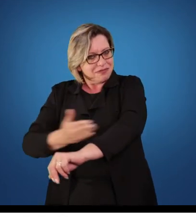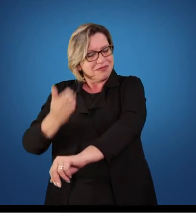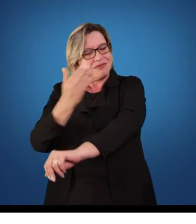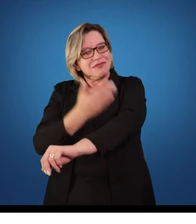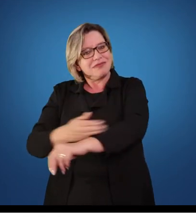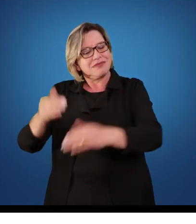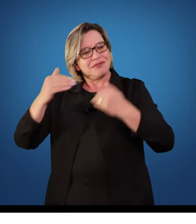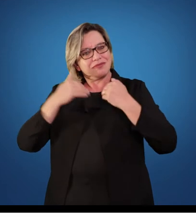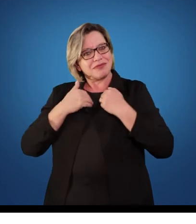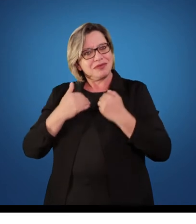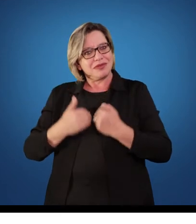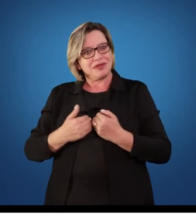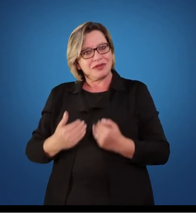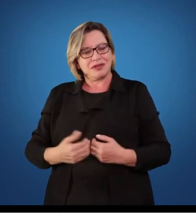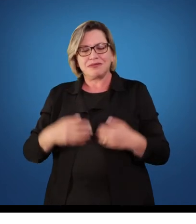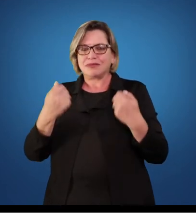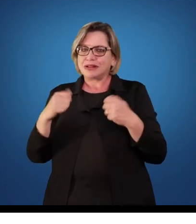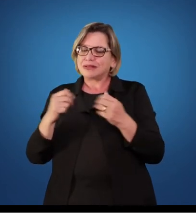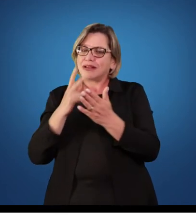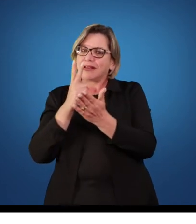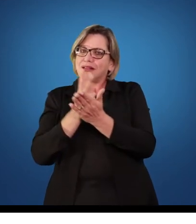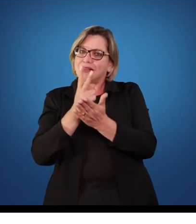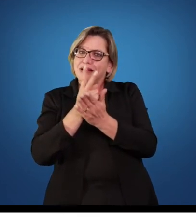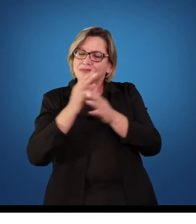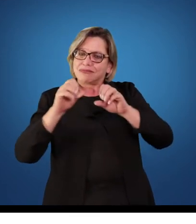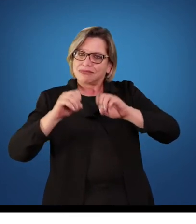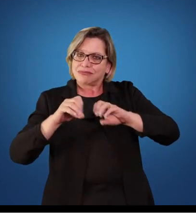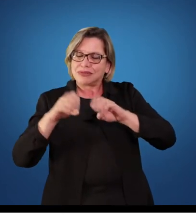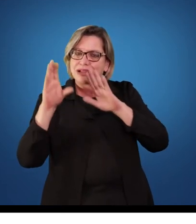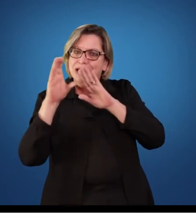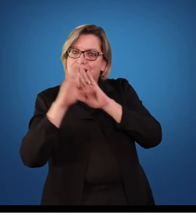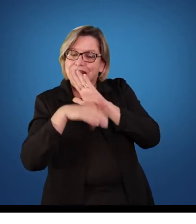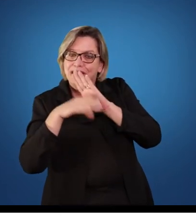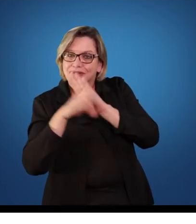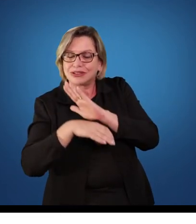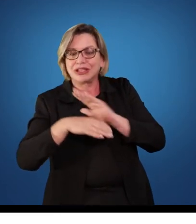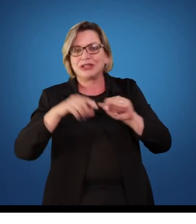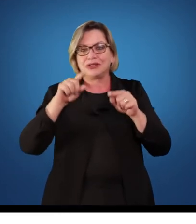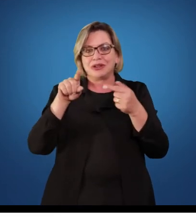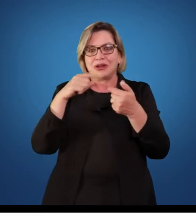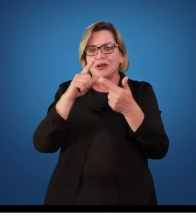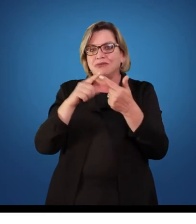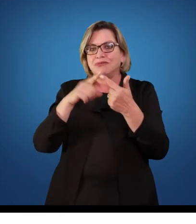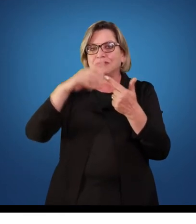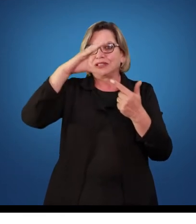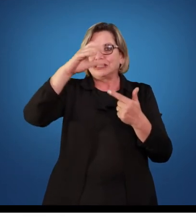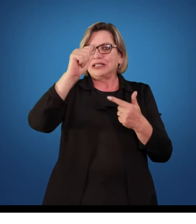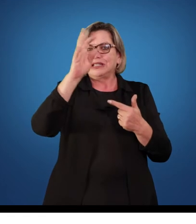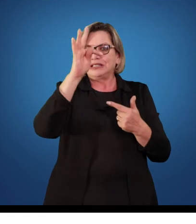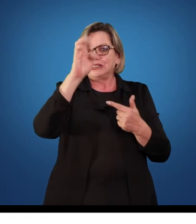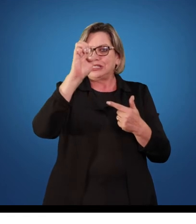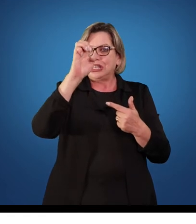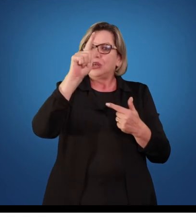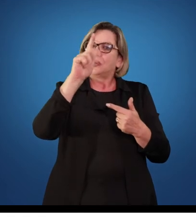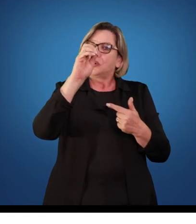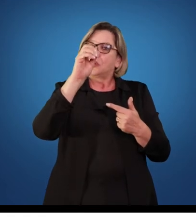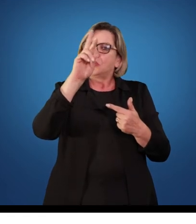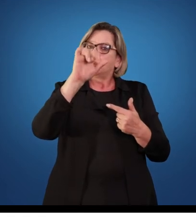nós devemos trabalhar conceitos, categorias, explicações científicos e promover